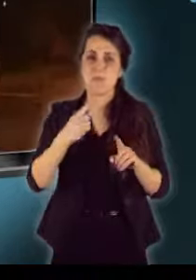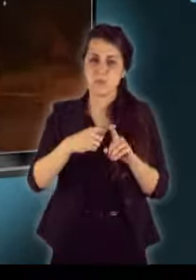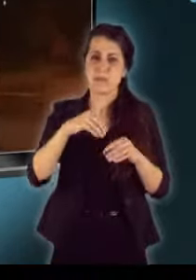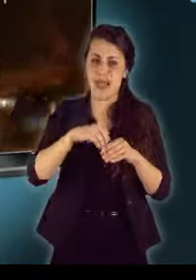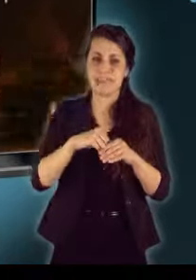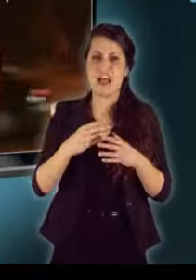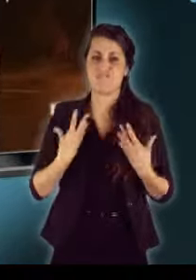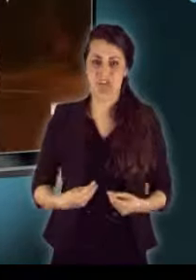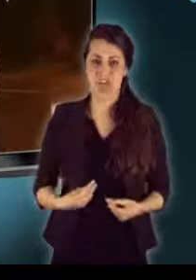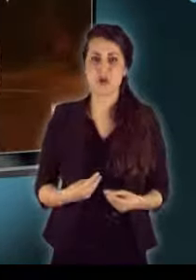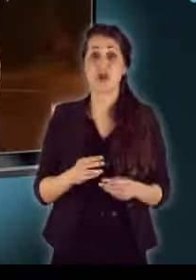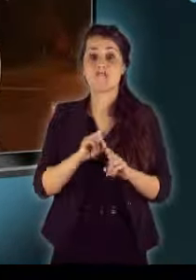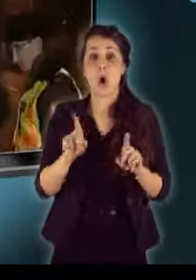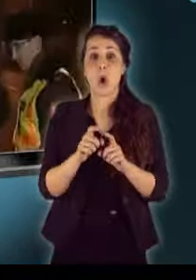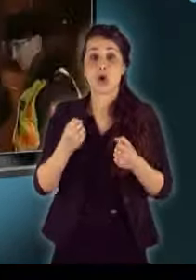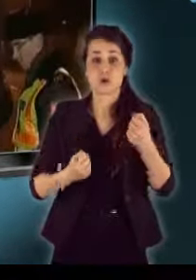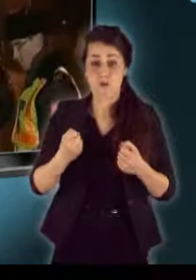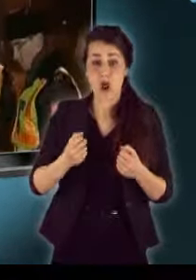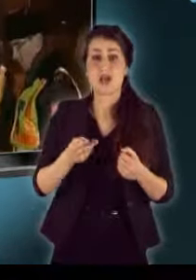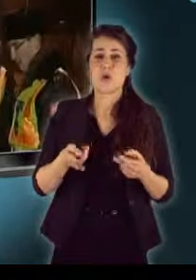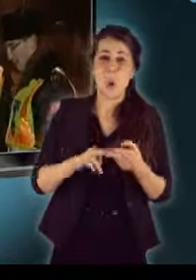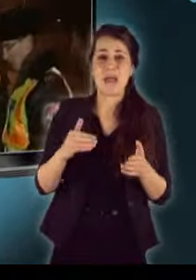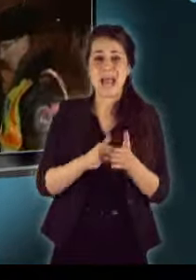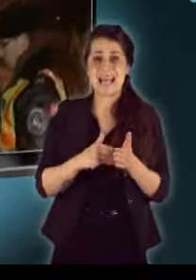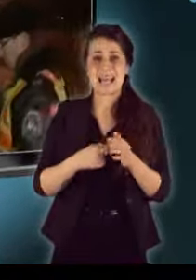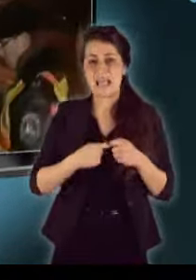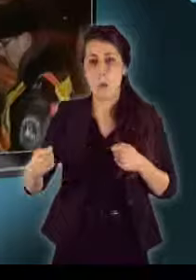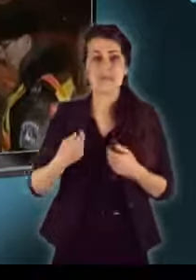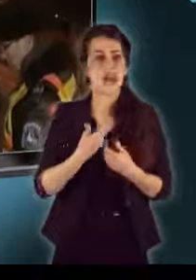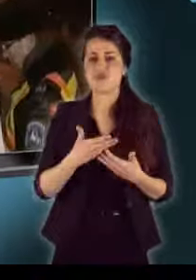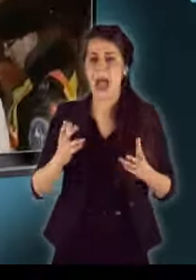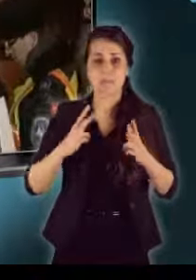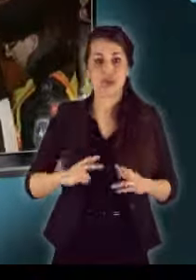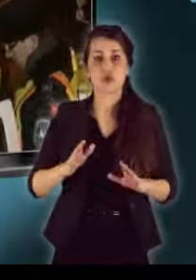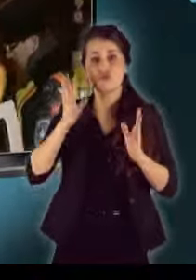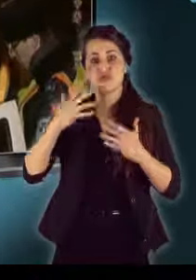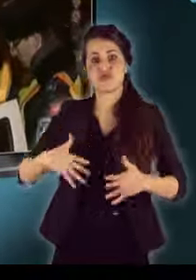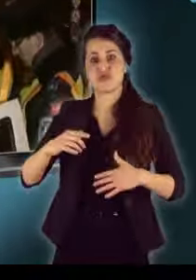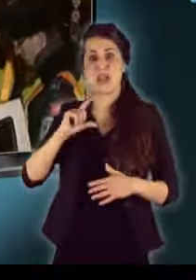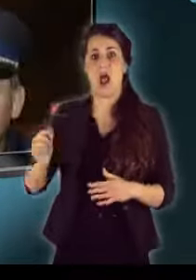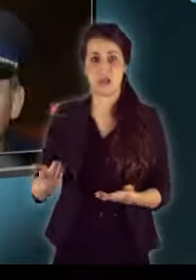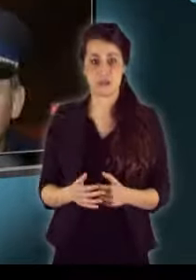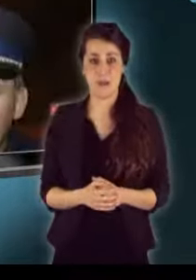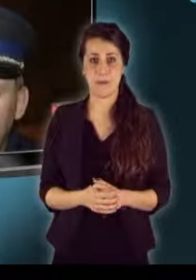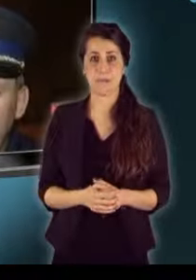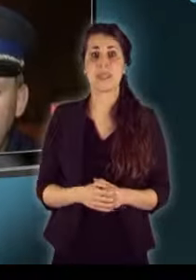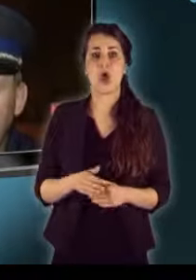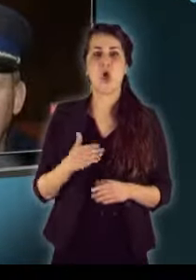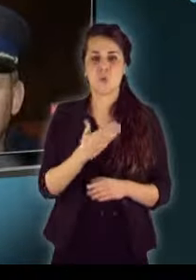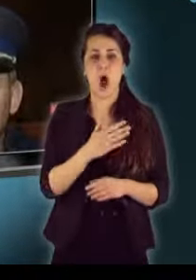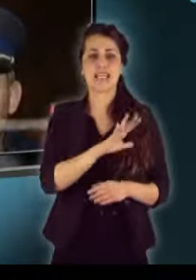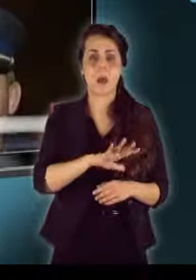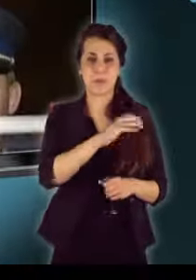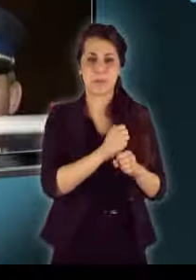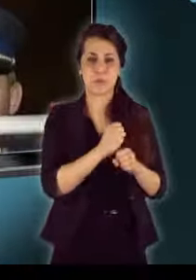közrejátszott. Akad olyan sofőr, aki több ezer kilométer után sem pihen, csak hogy minél hamarabb átlépje a határt. A Nyugat-Európában